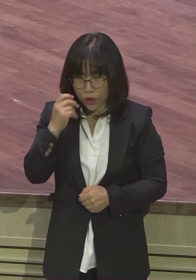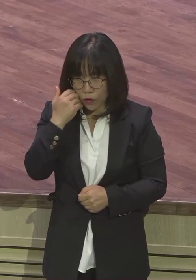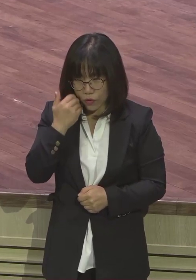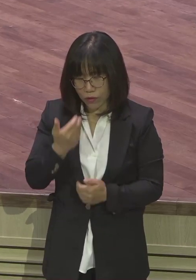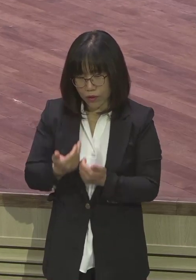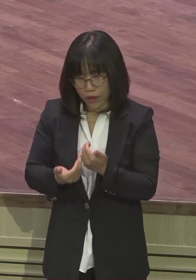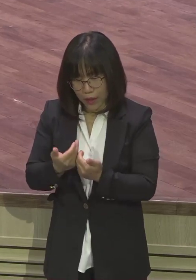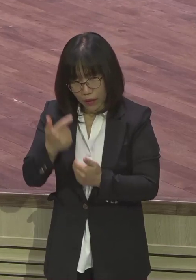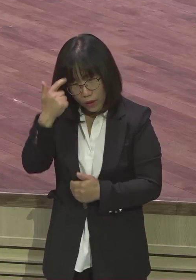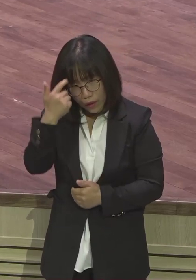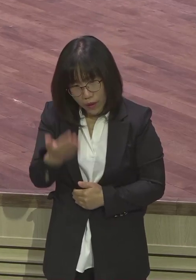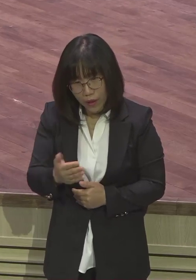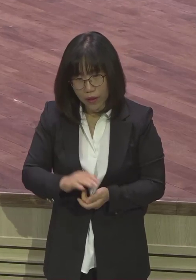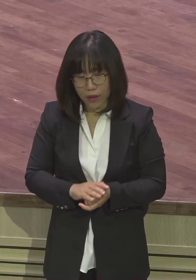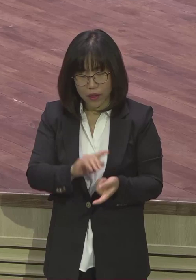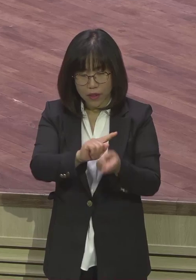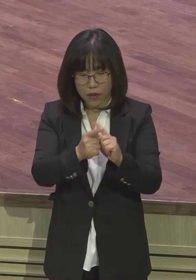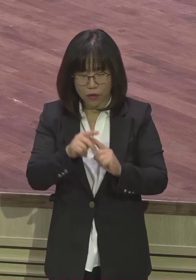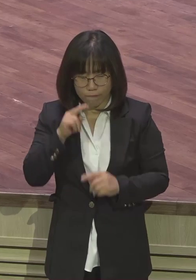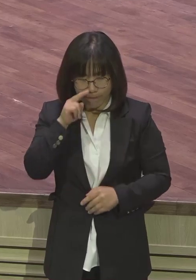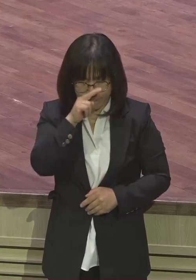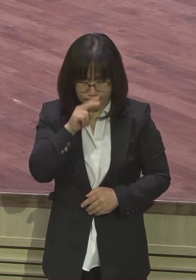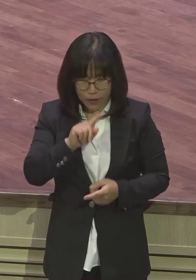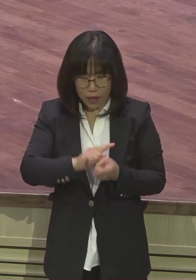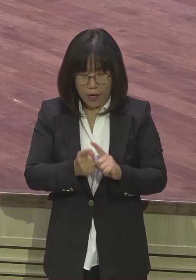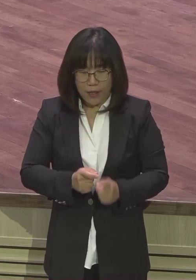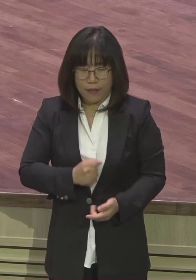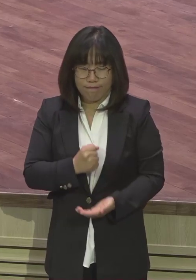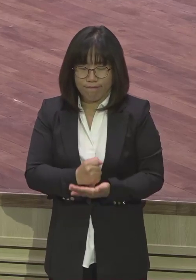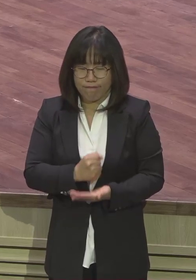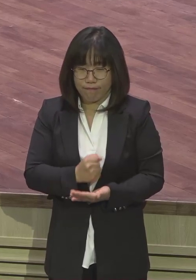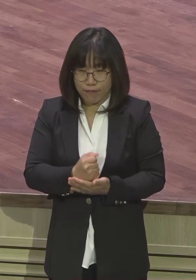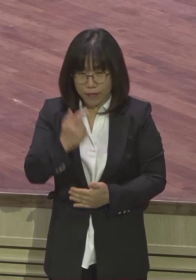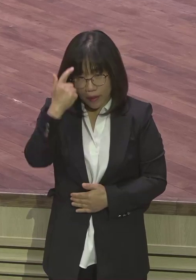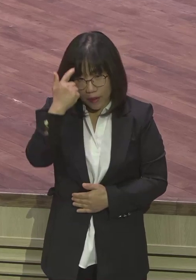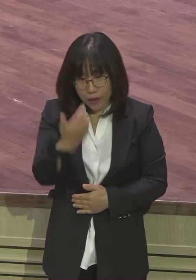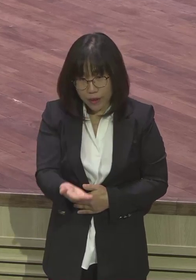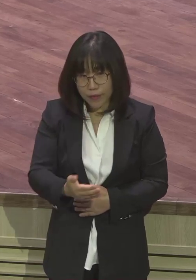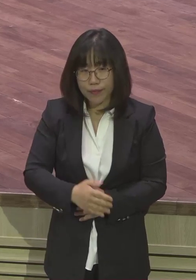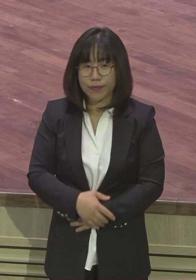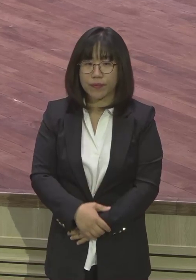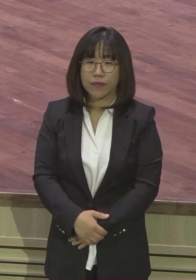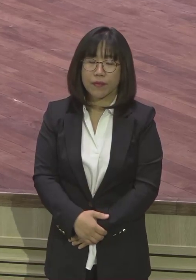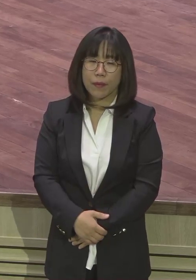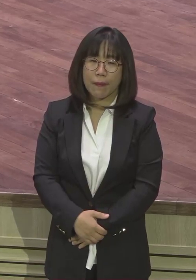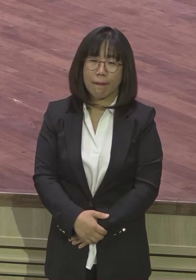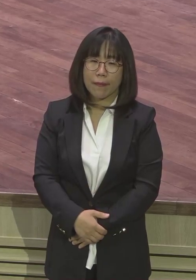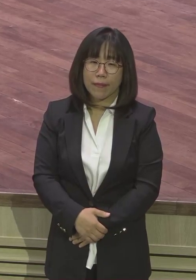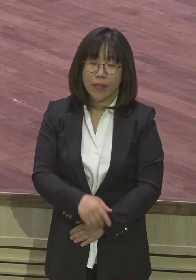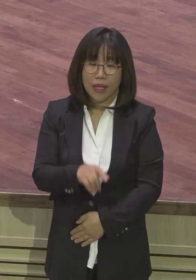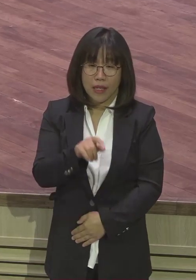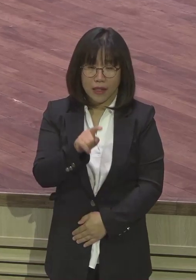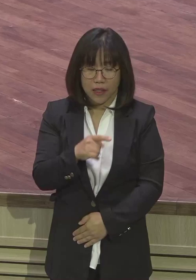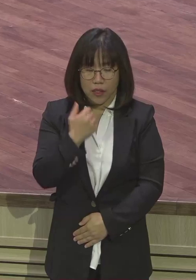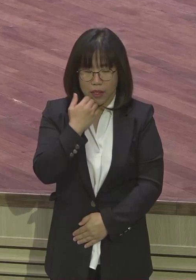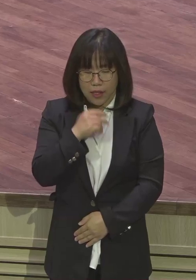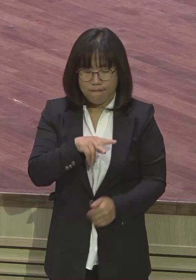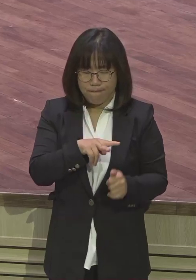시기하고 그렇게 욕하고 비방하는 삶이 있습니까? 그거는요. 하나님의 뜻과 교획에 전혀 안 맞아요.